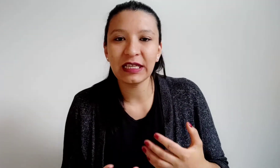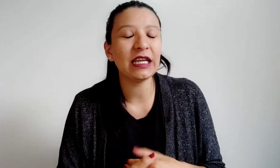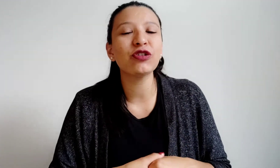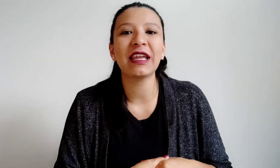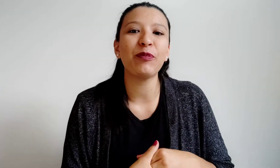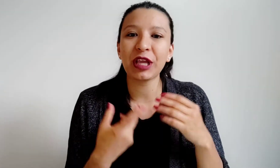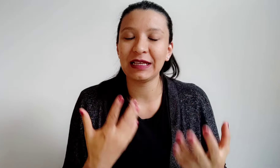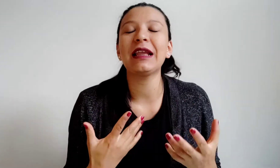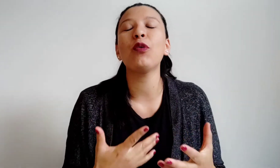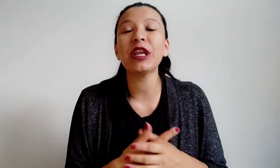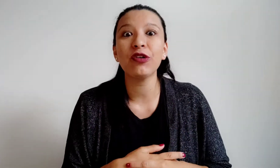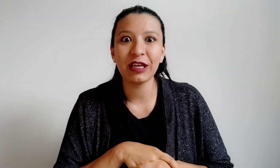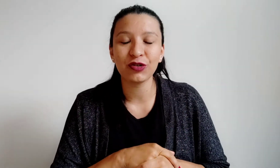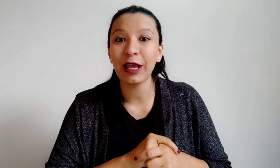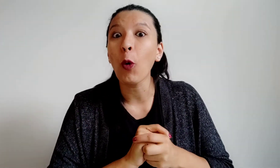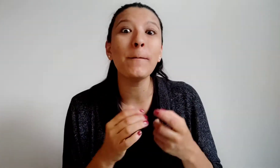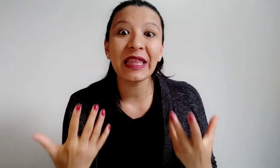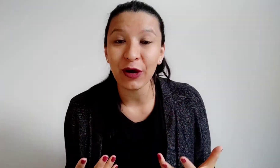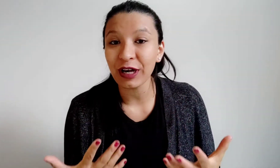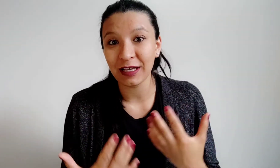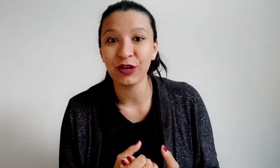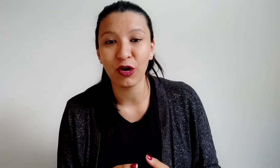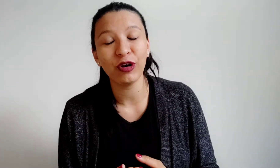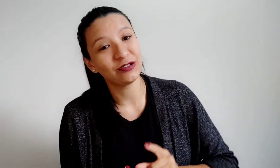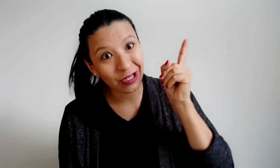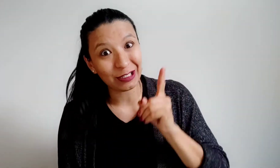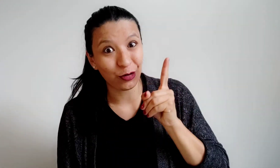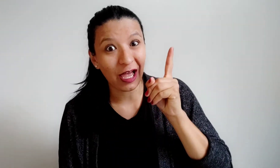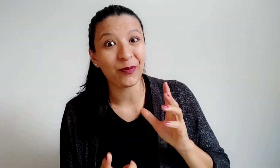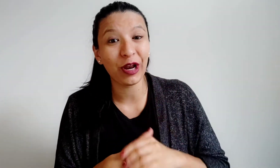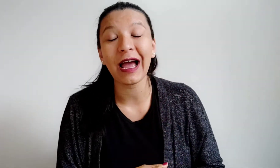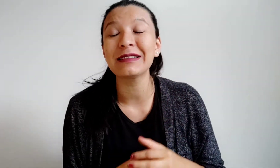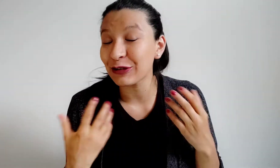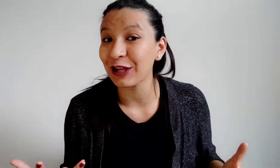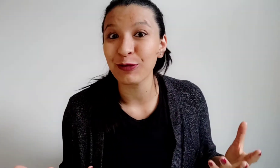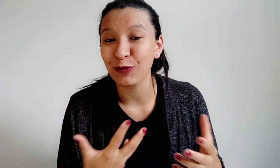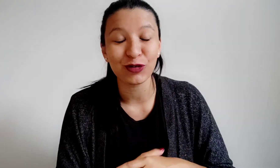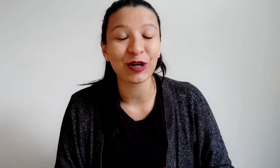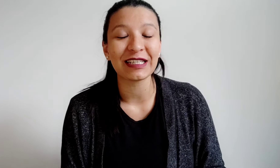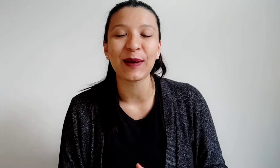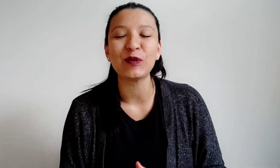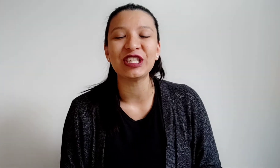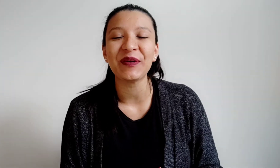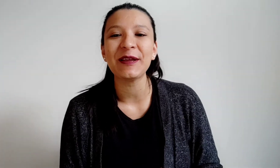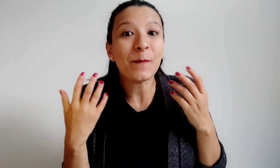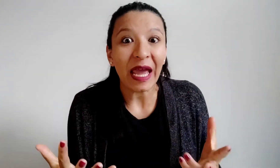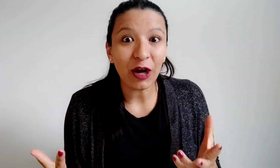y no tiene por qué ser aburrido, de hecho tengo un video relacionado con eso que les voy a dejar por acá, se los recomiendo mucho porque está muy chévere, pero